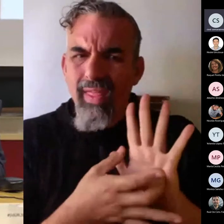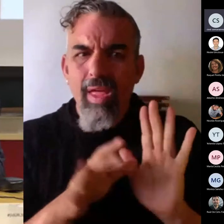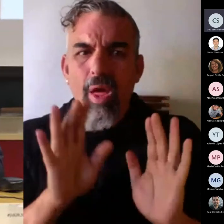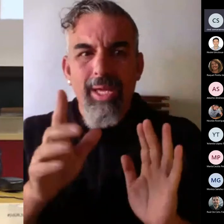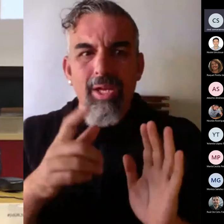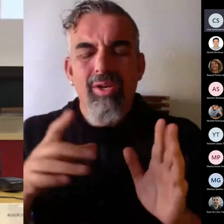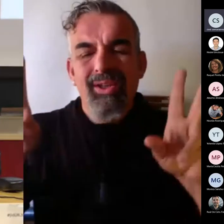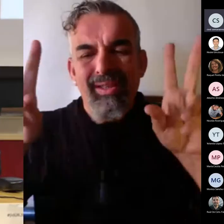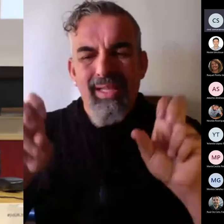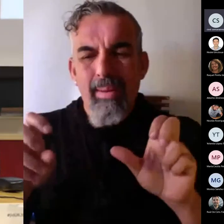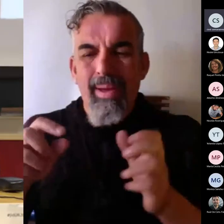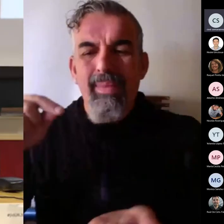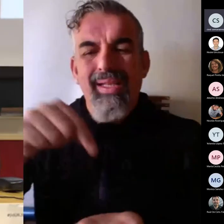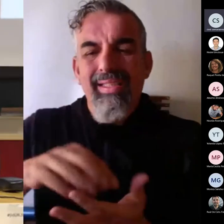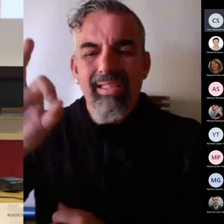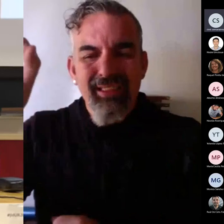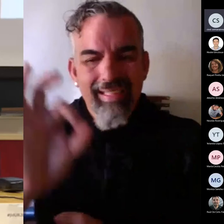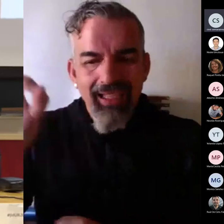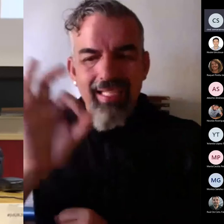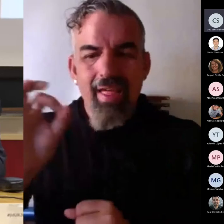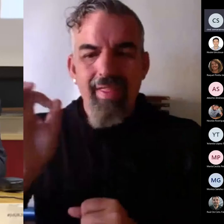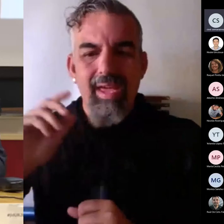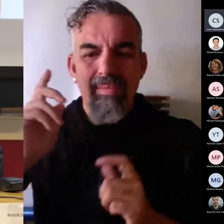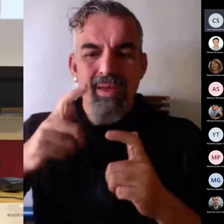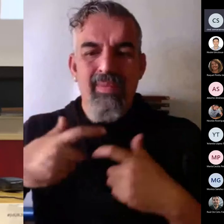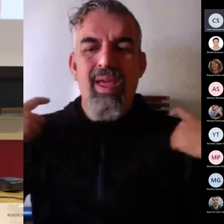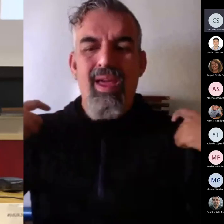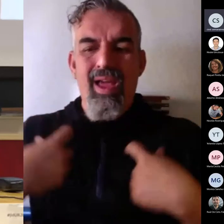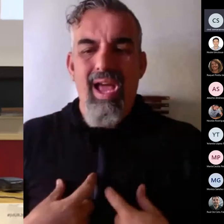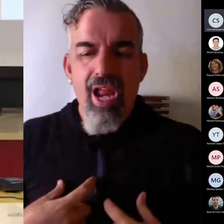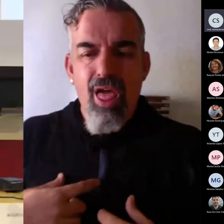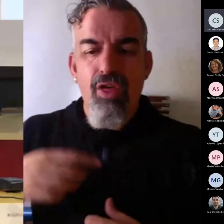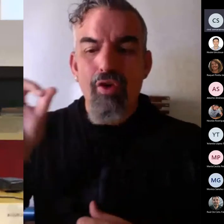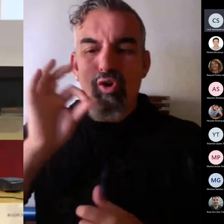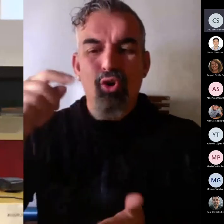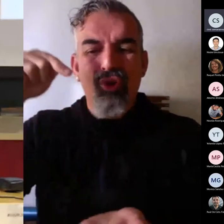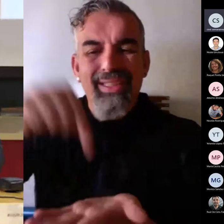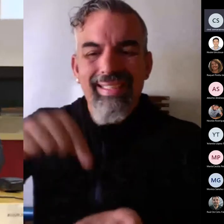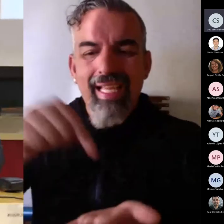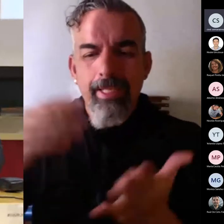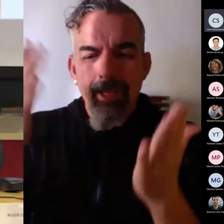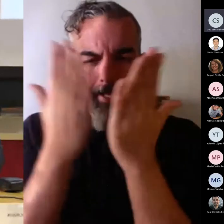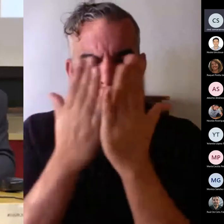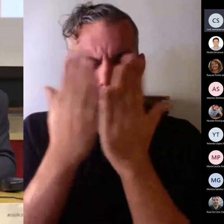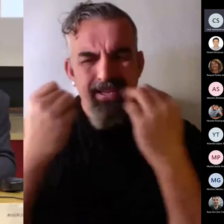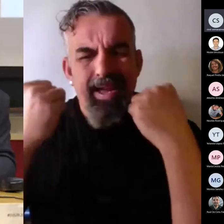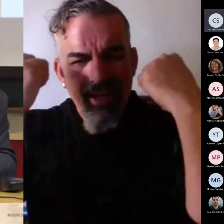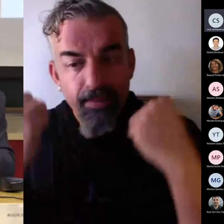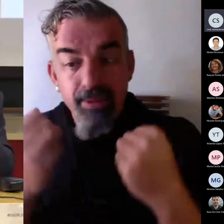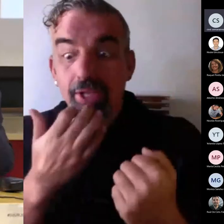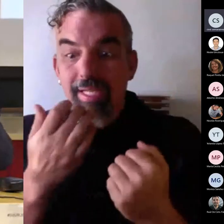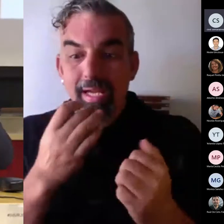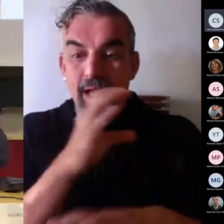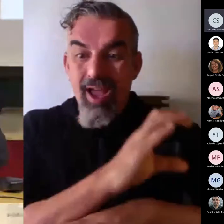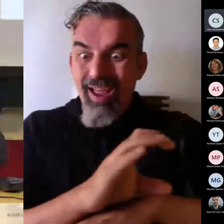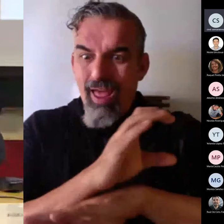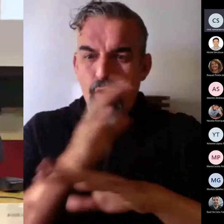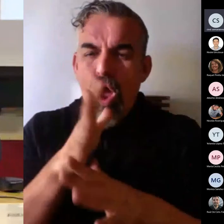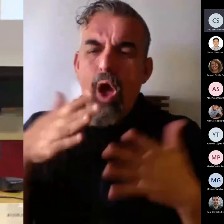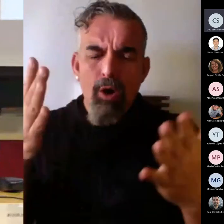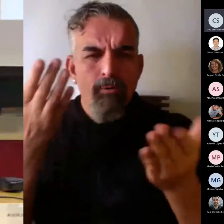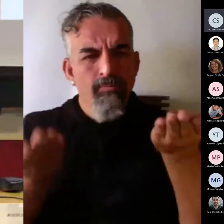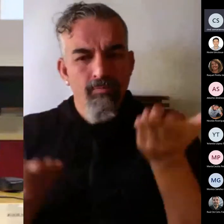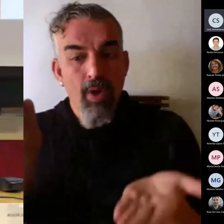de graduación, en la tasa de rendimiento, eficiencia de las licenciaturas, si las comparamos con los actuales grados, con los últimos años, hemos